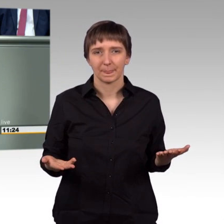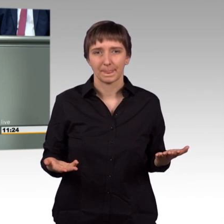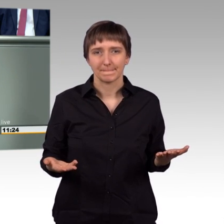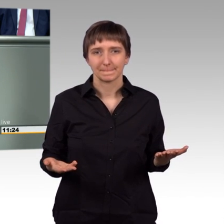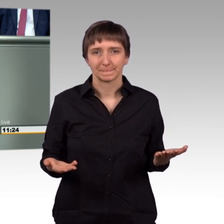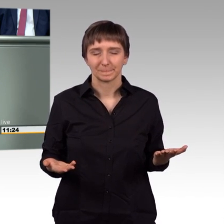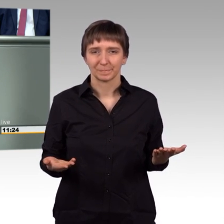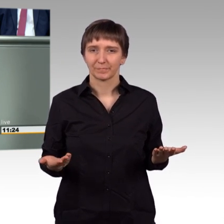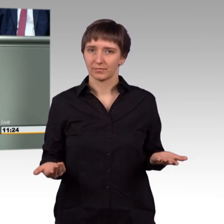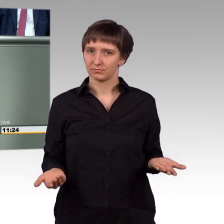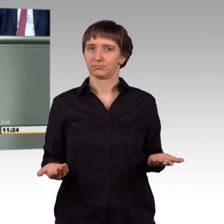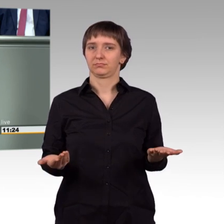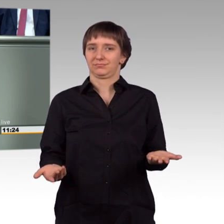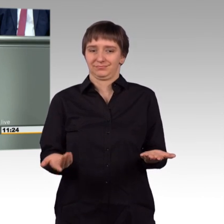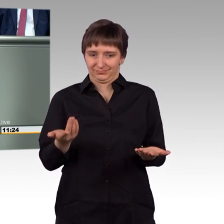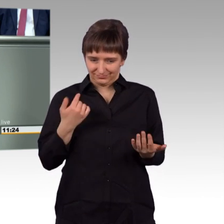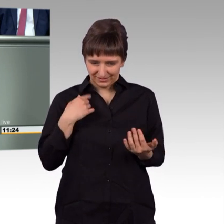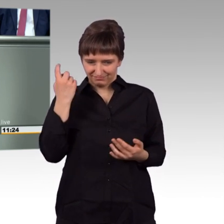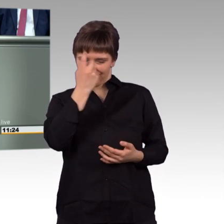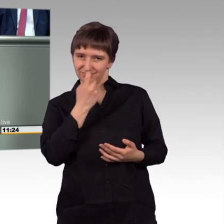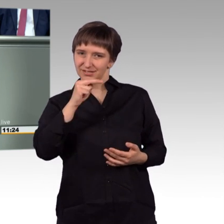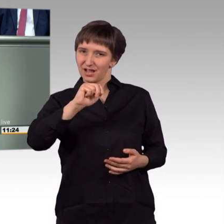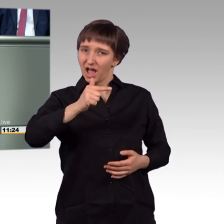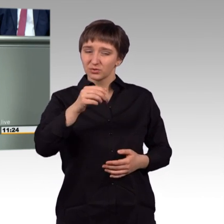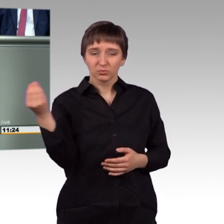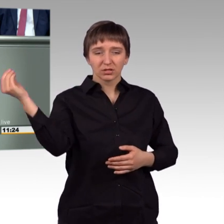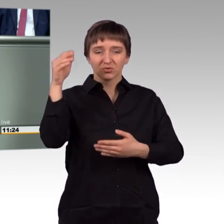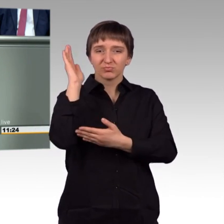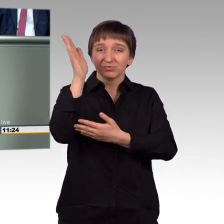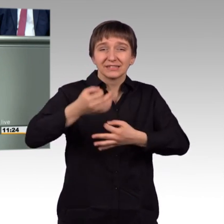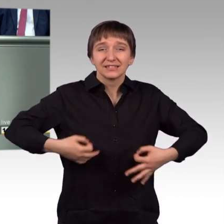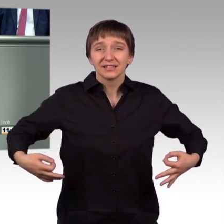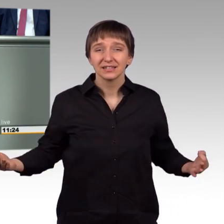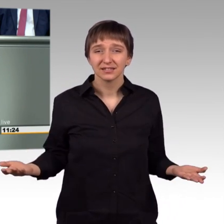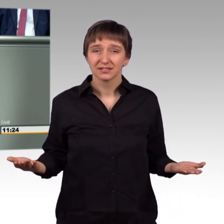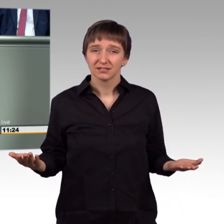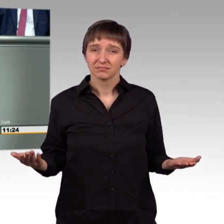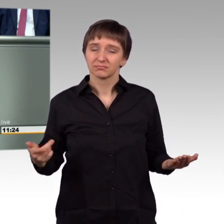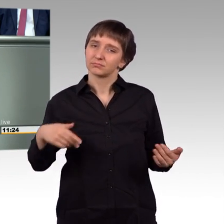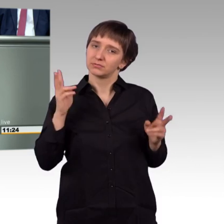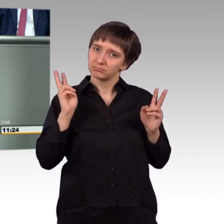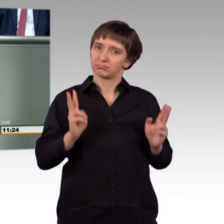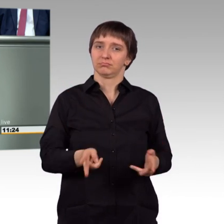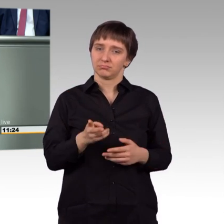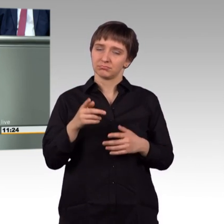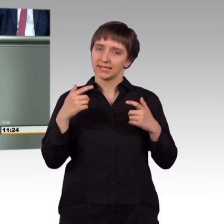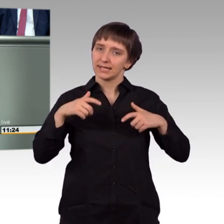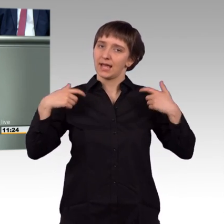Grunde genommen gar nichts gehört habe. Die Äußerungen des von mir sehr geschätzten Generalsekretärs waren bestenfalls